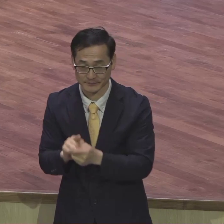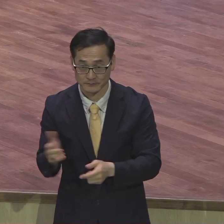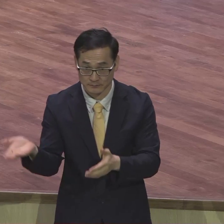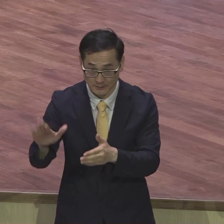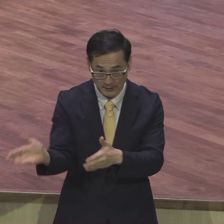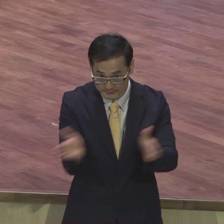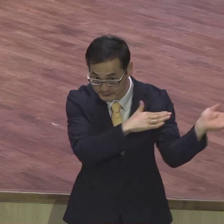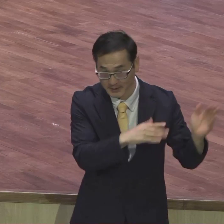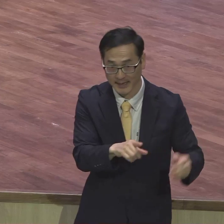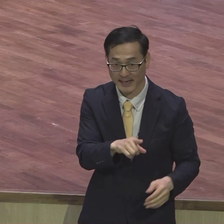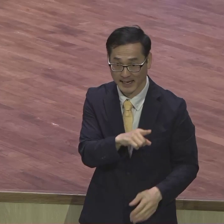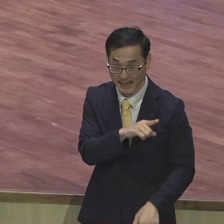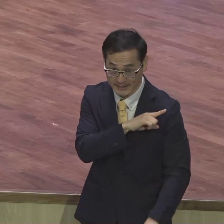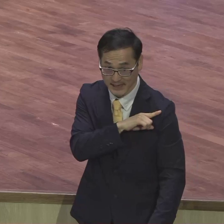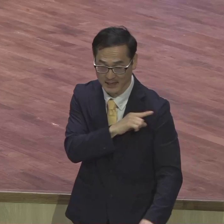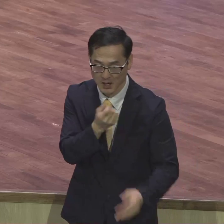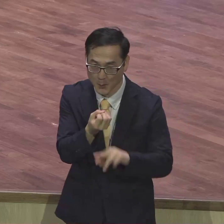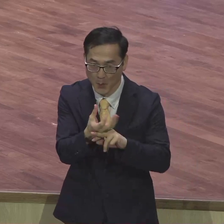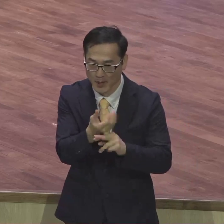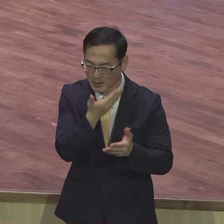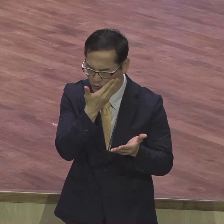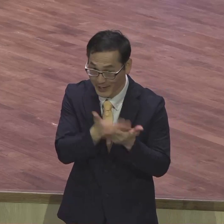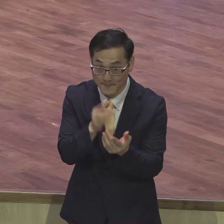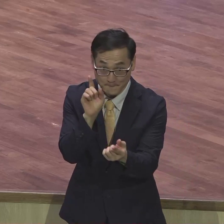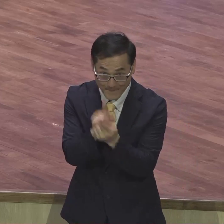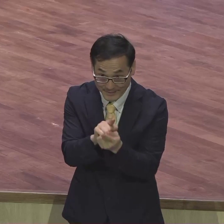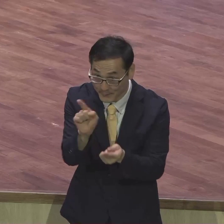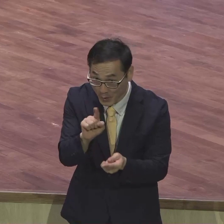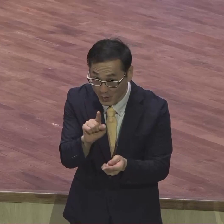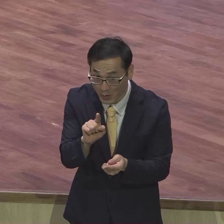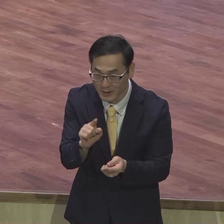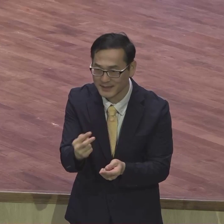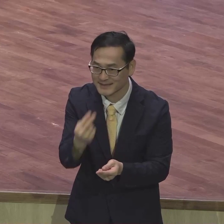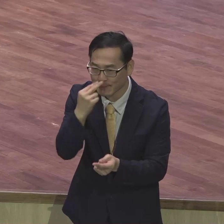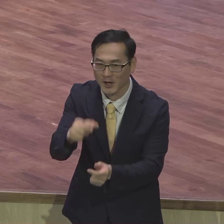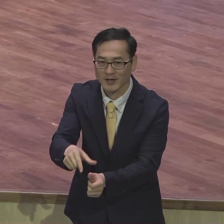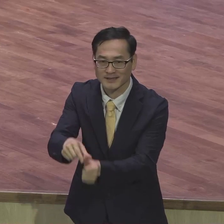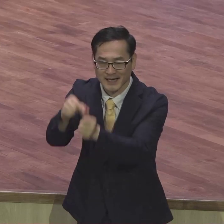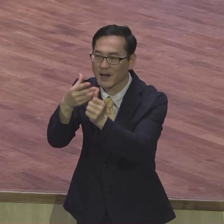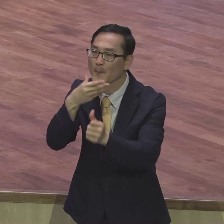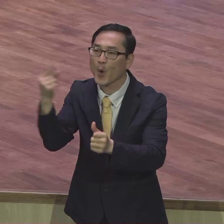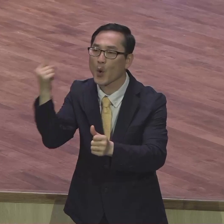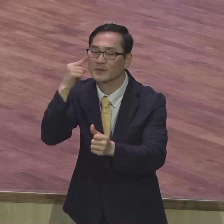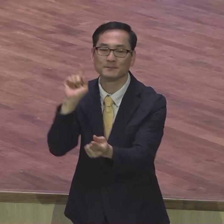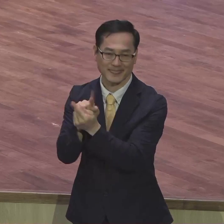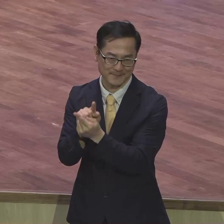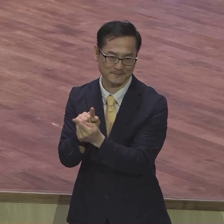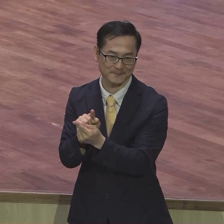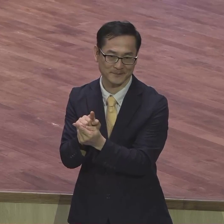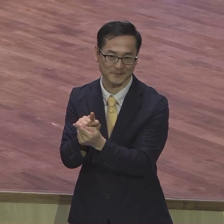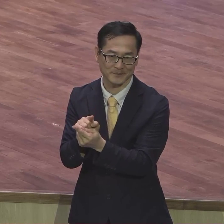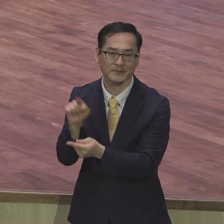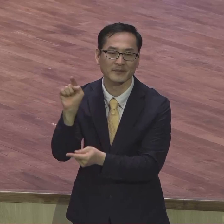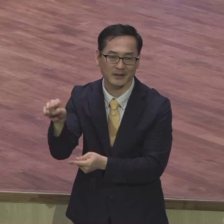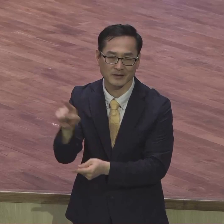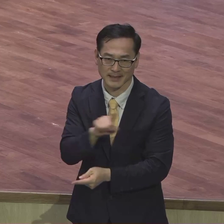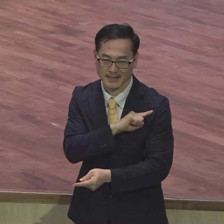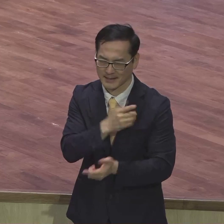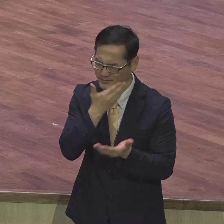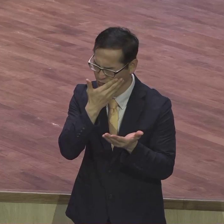생명살리는 보금적 만남이다. 생명살리는 보금적 만남이다. 이것이